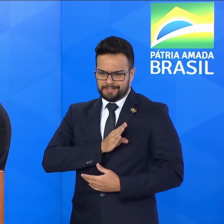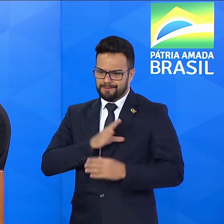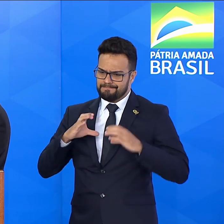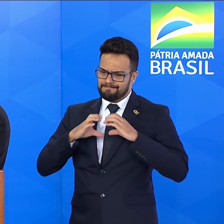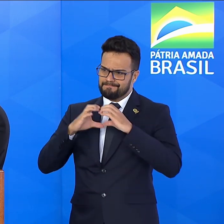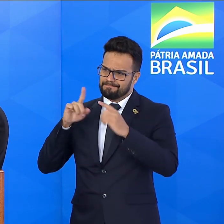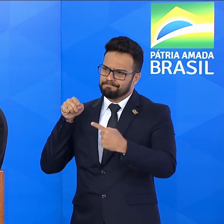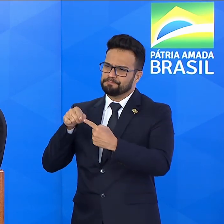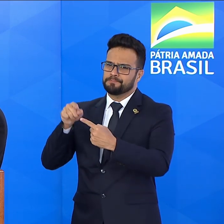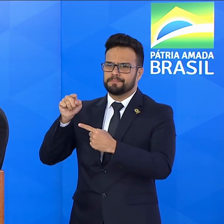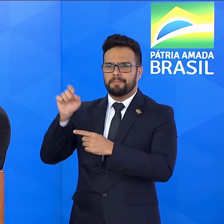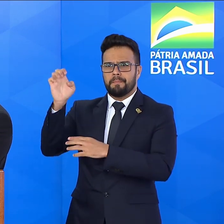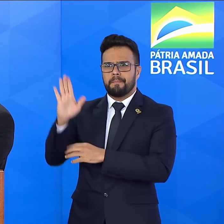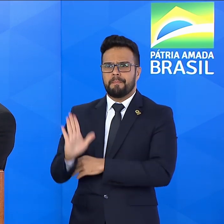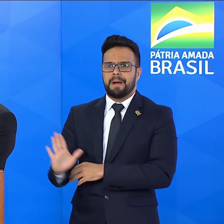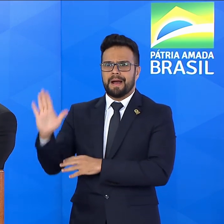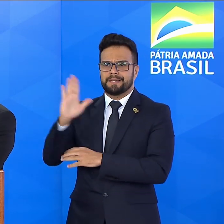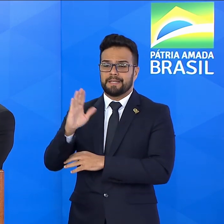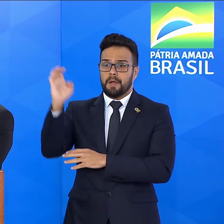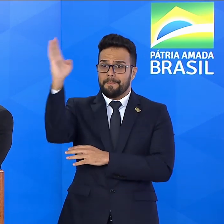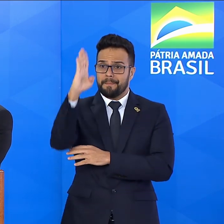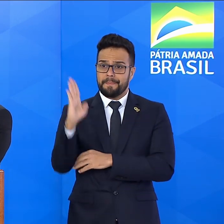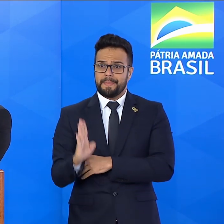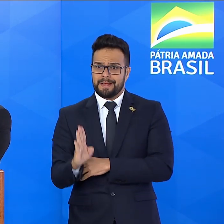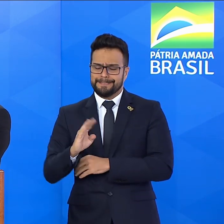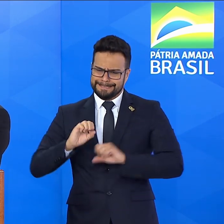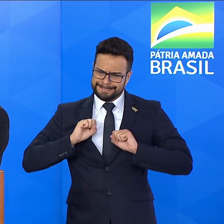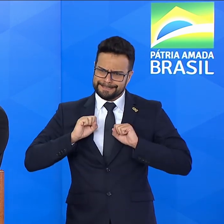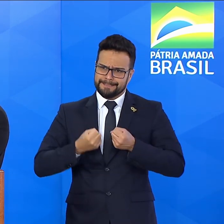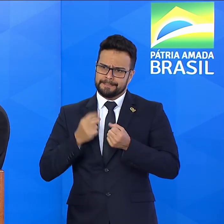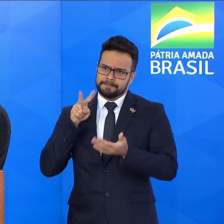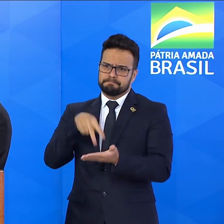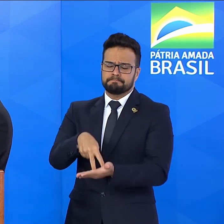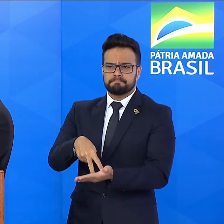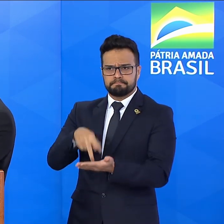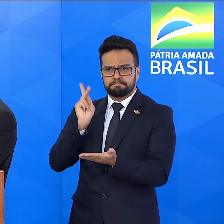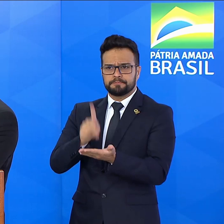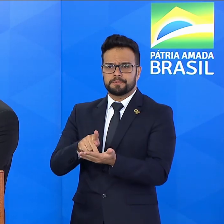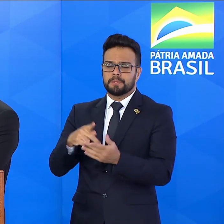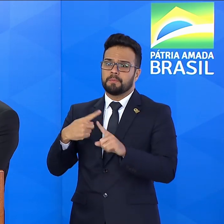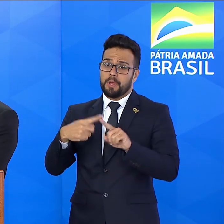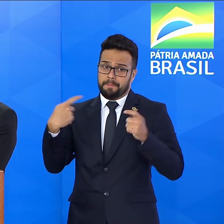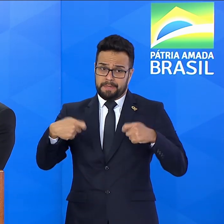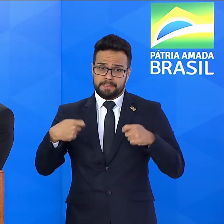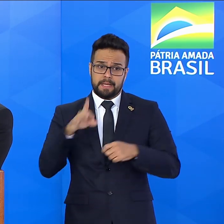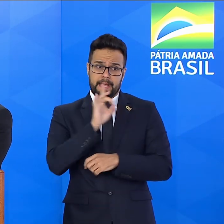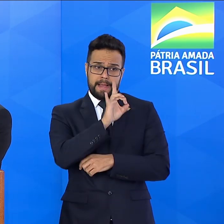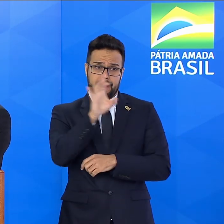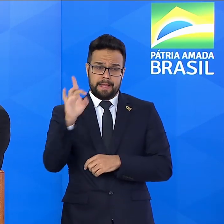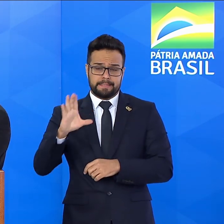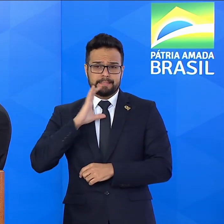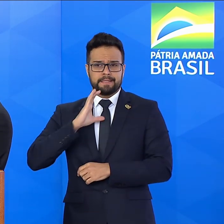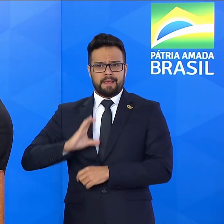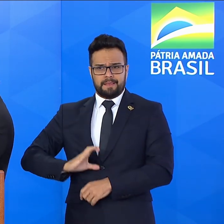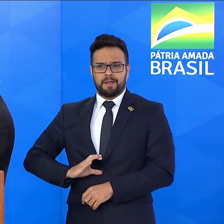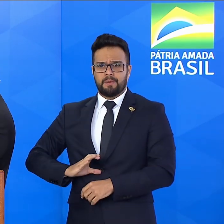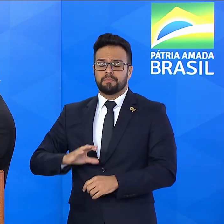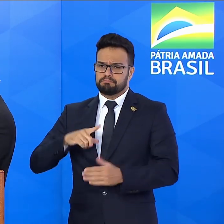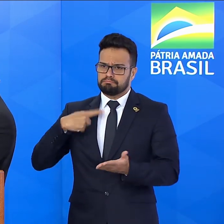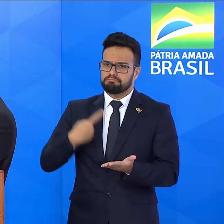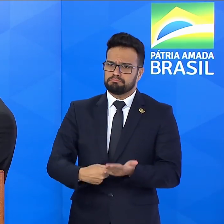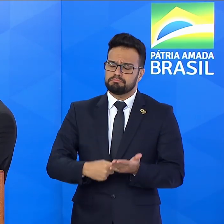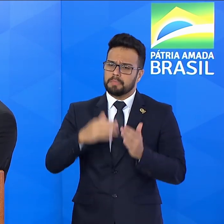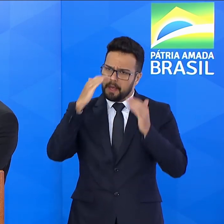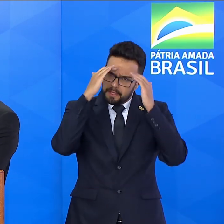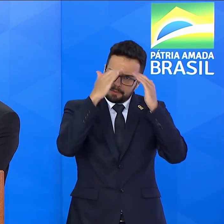me envolvendo inteiramente, porque é preciso que cada cidadão cumpra com seu dever